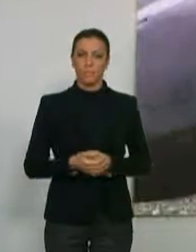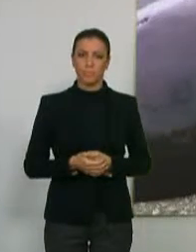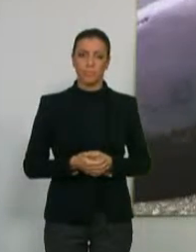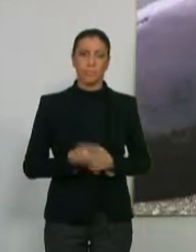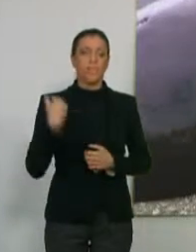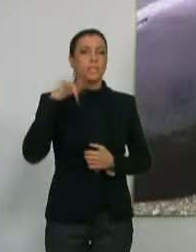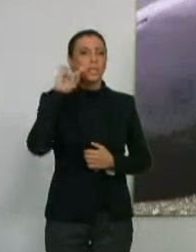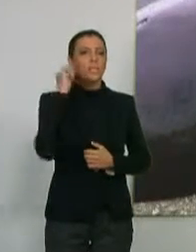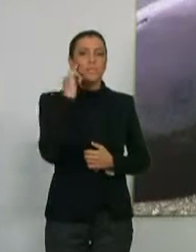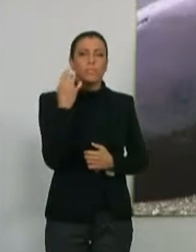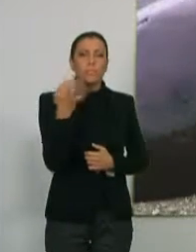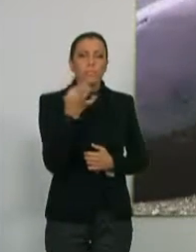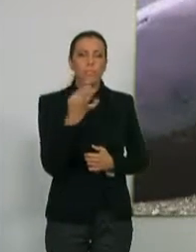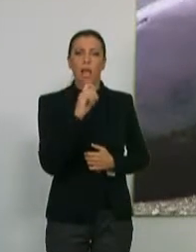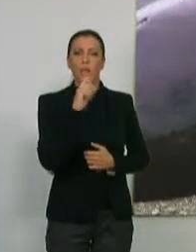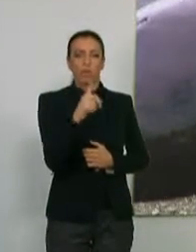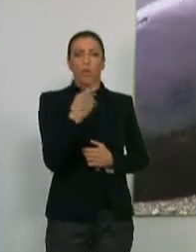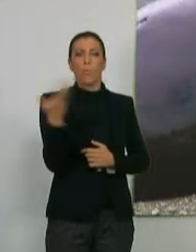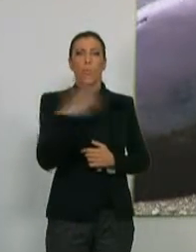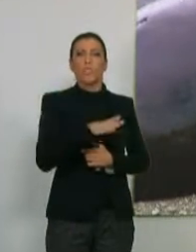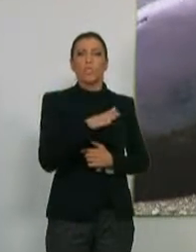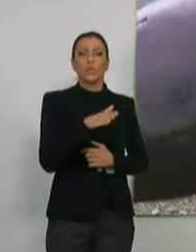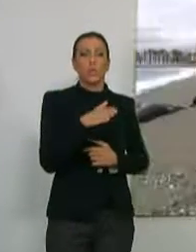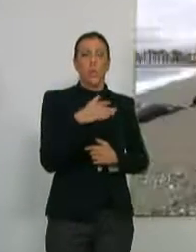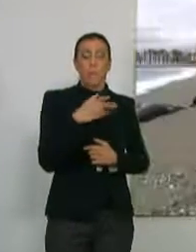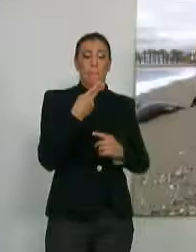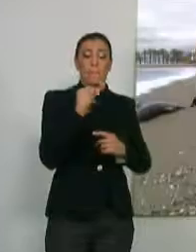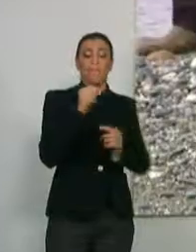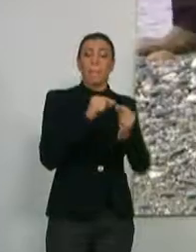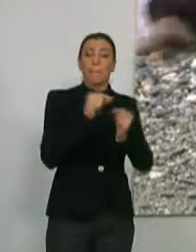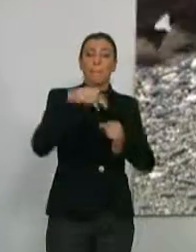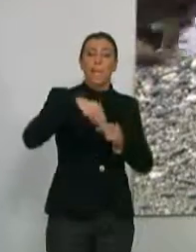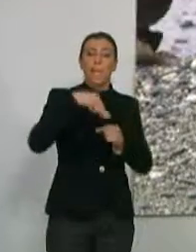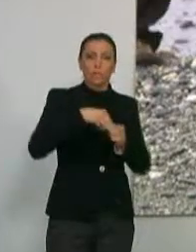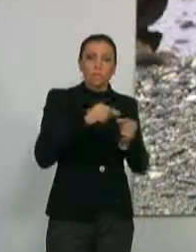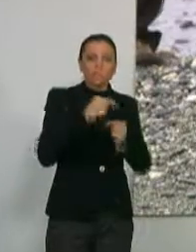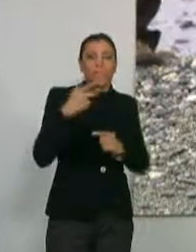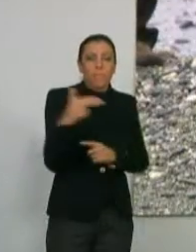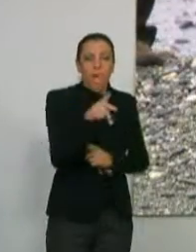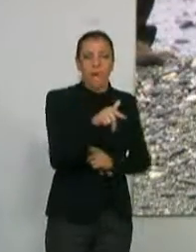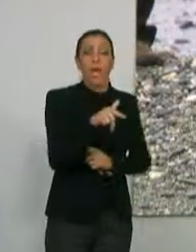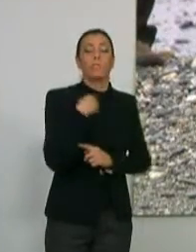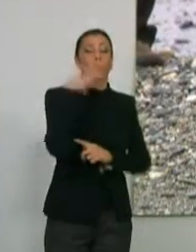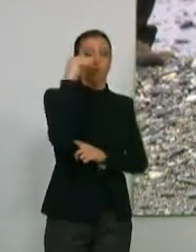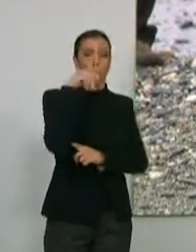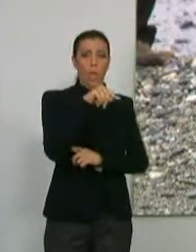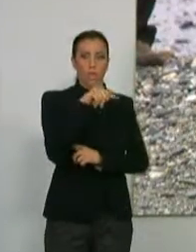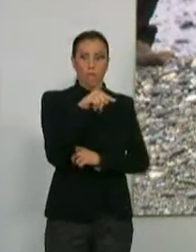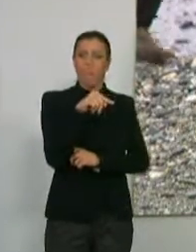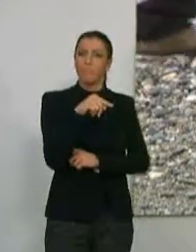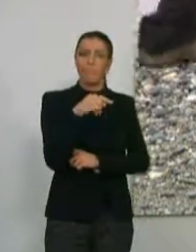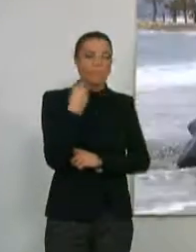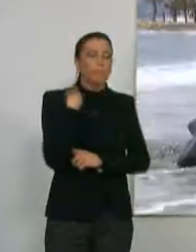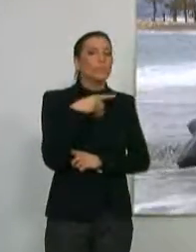Se ha encontrado un calderón muerto en la mañana de ayer a 20 metros de la orilla de la playa de Torre Nueva. El mamífero